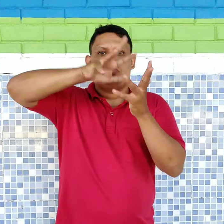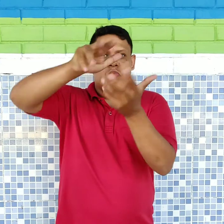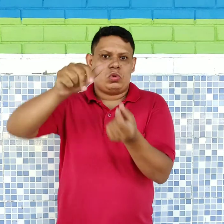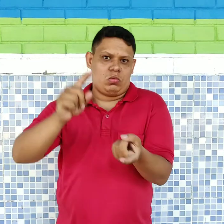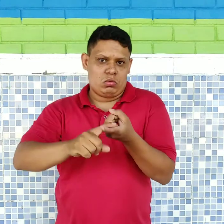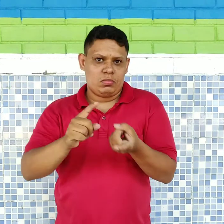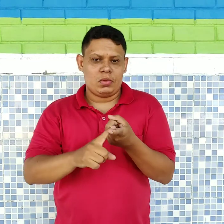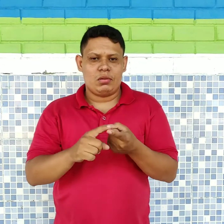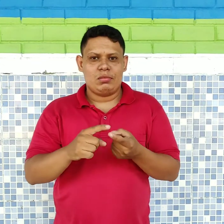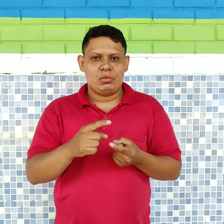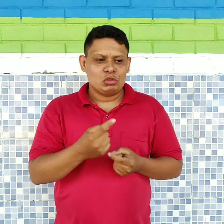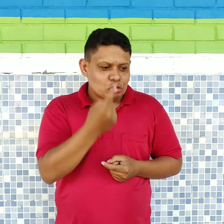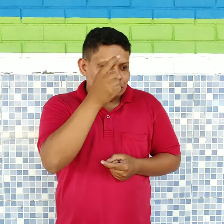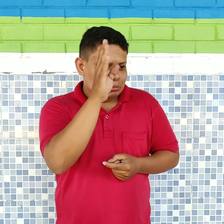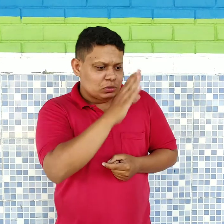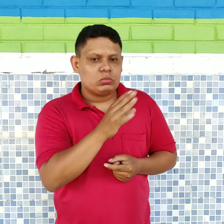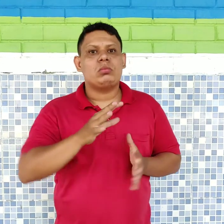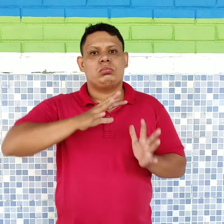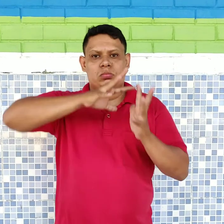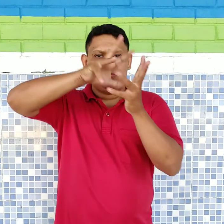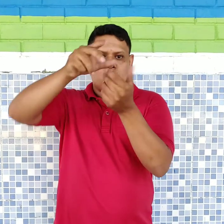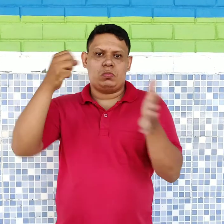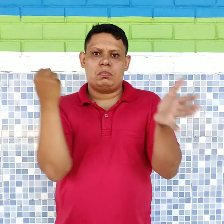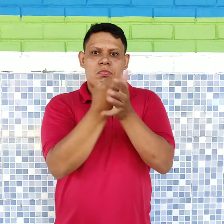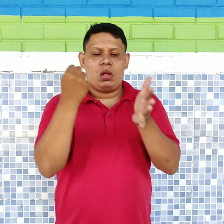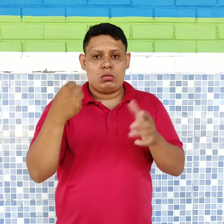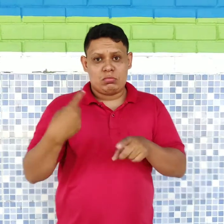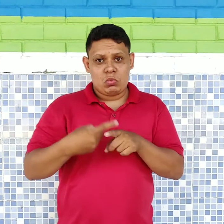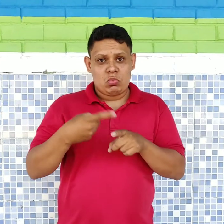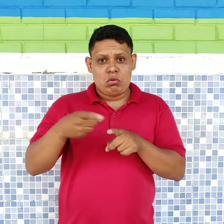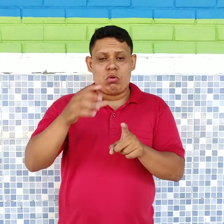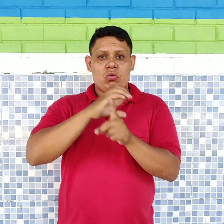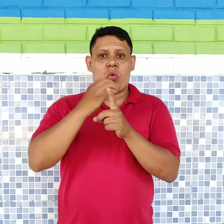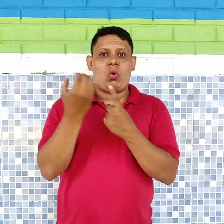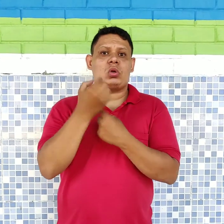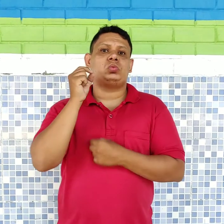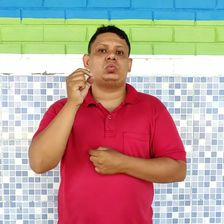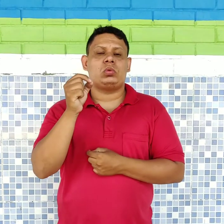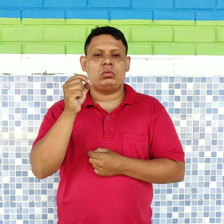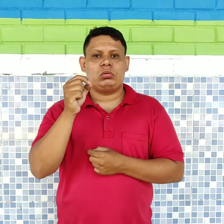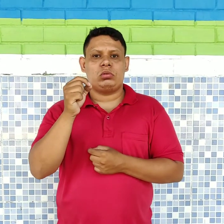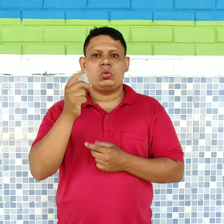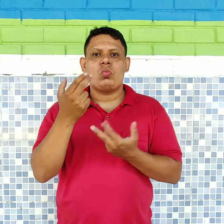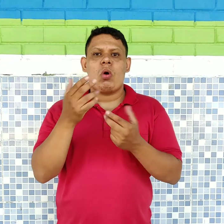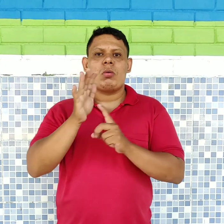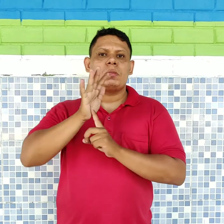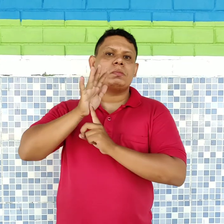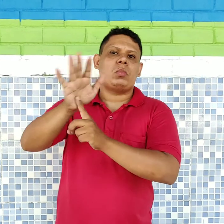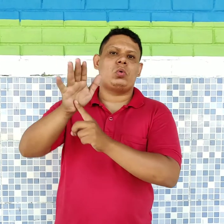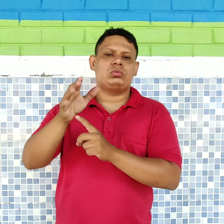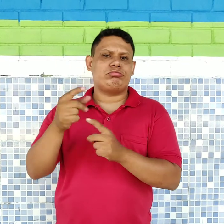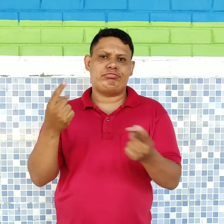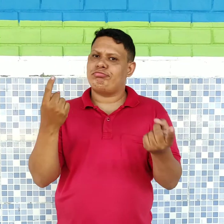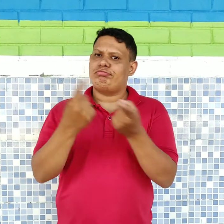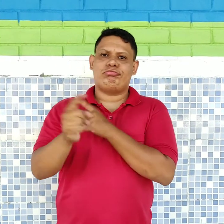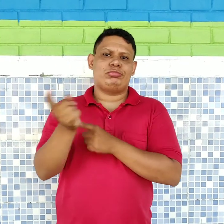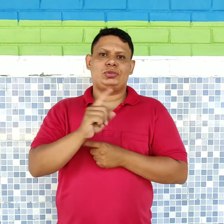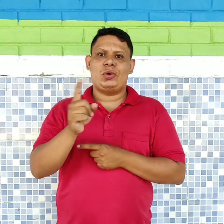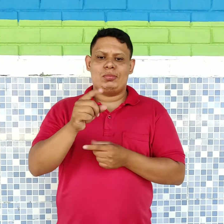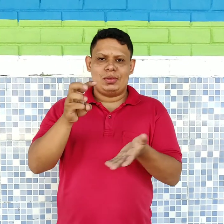comunidade surda, não só aqui do Brasil, mas também do mundo todo, porque prejudicou o ensino, a educação